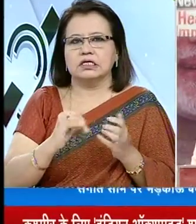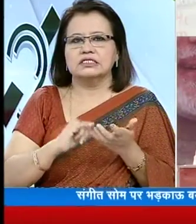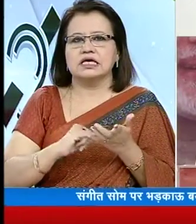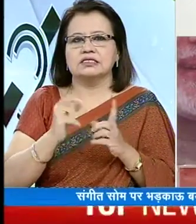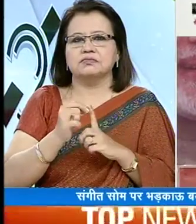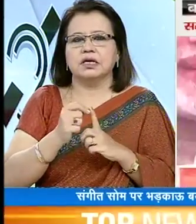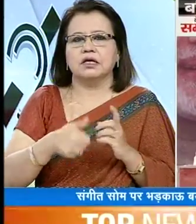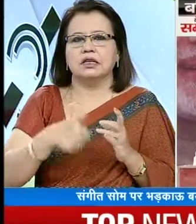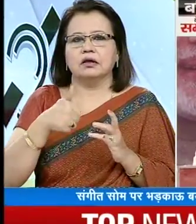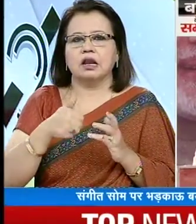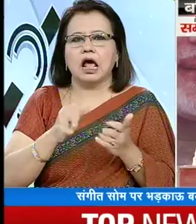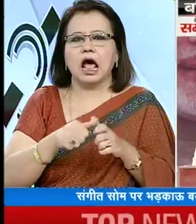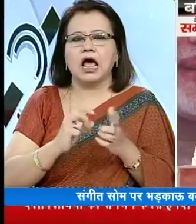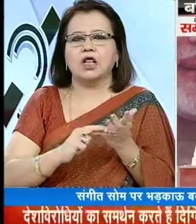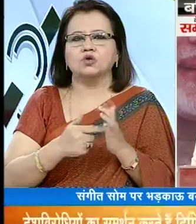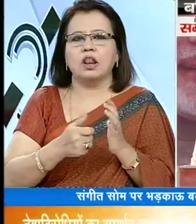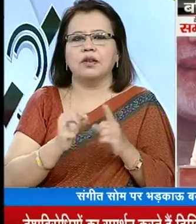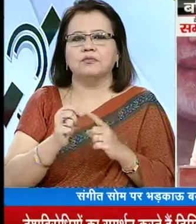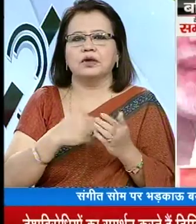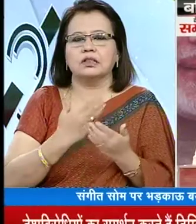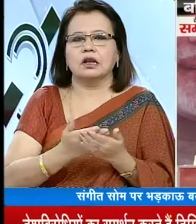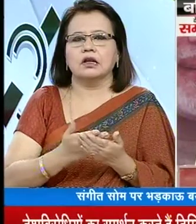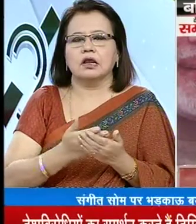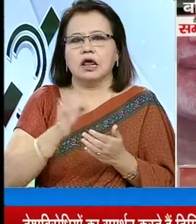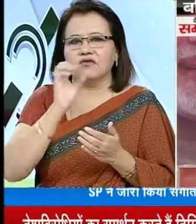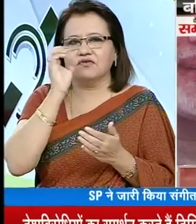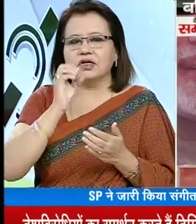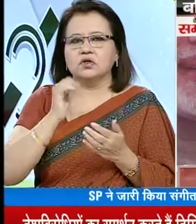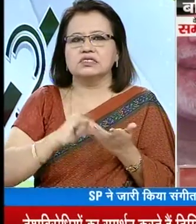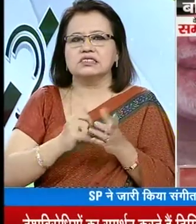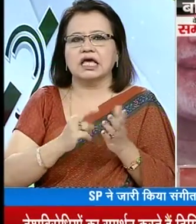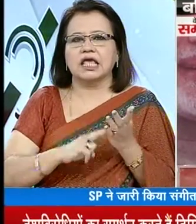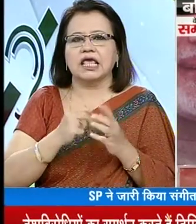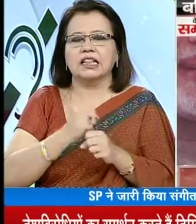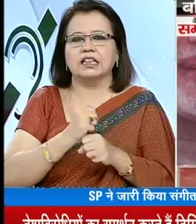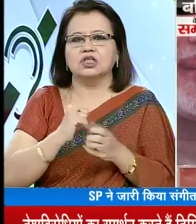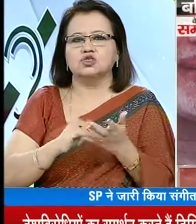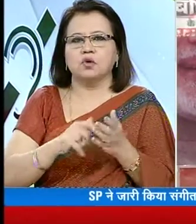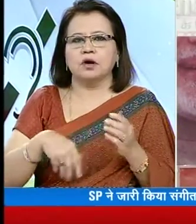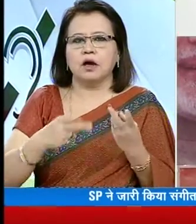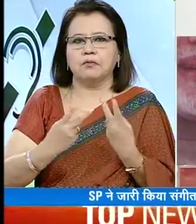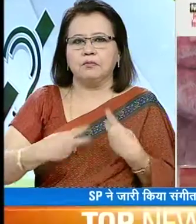समाजबादी नेता अतुल प्रधान का दावा है कि ये वीडियो संगीत सोम की एक पब्लिक मीटिंग का है